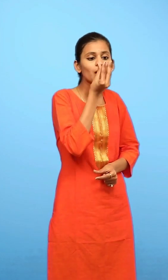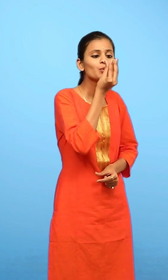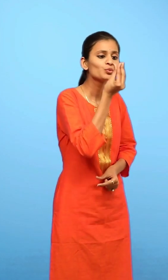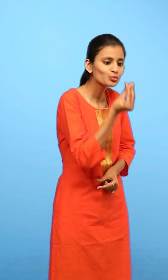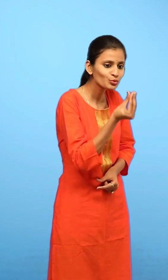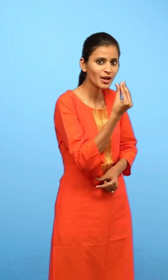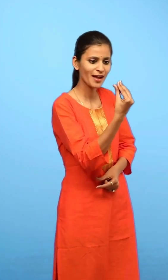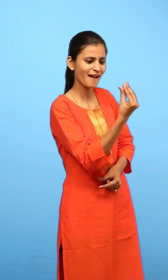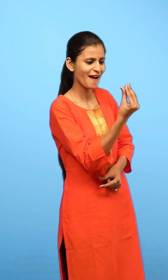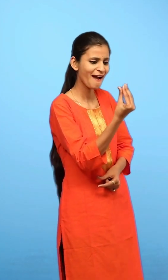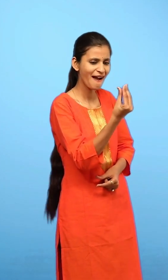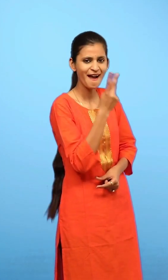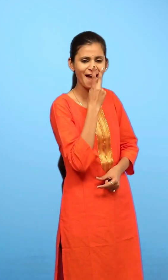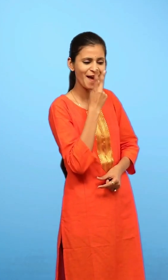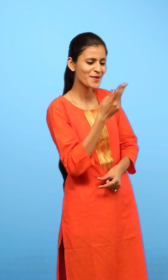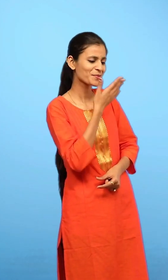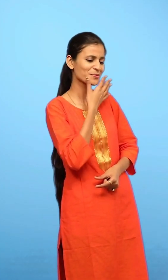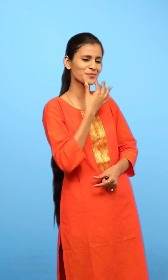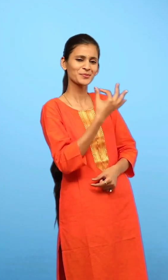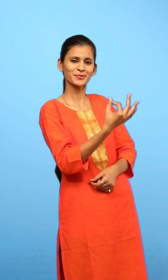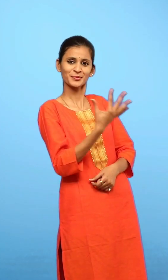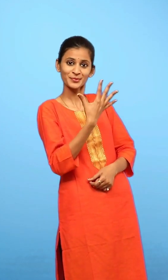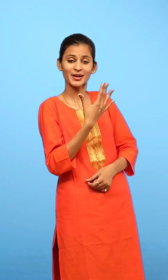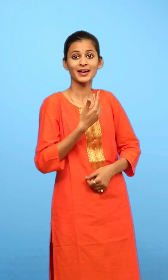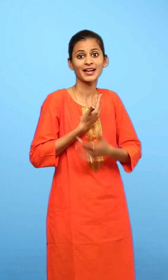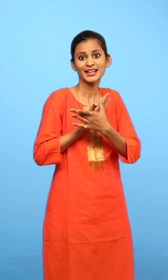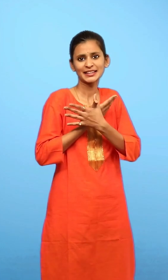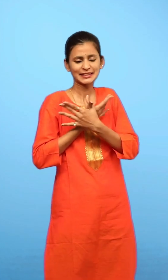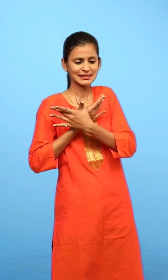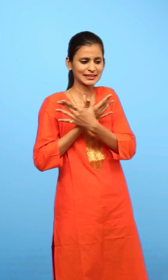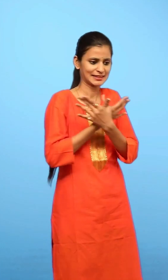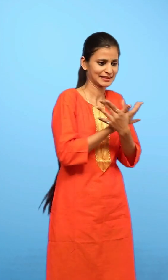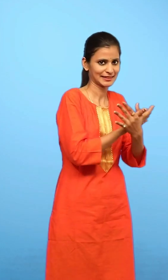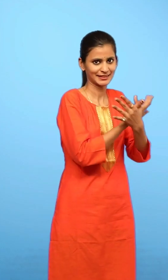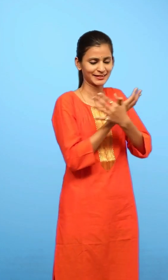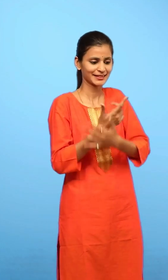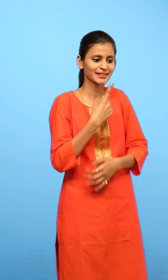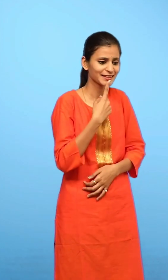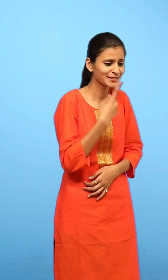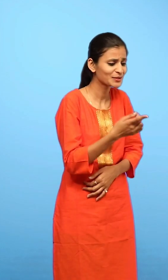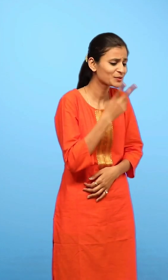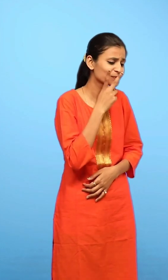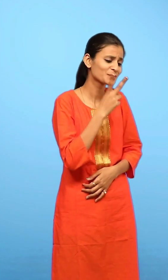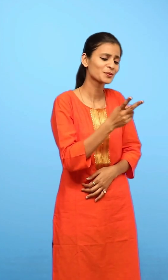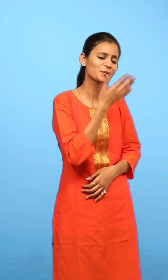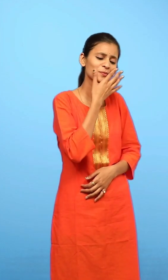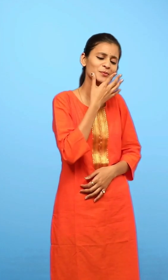कली तितली उससे आकर बोली तुम लगती हो बड़ी भली